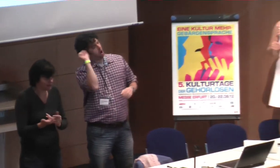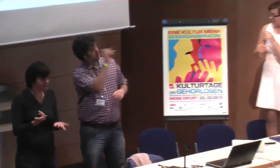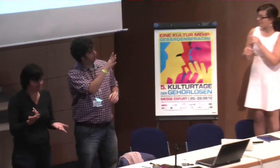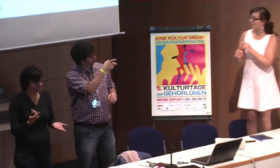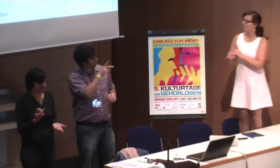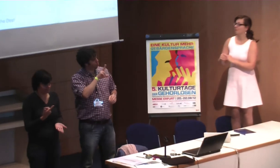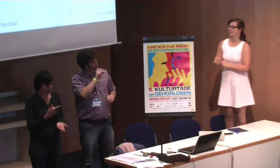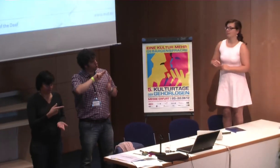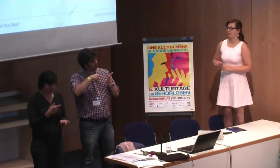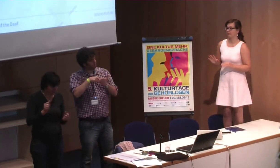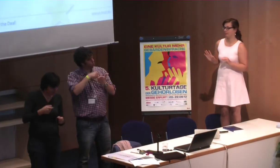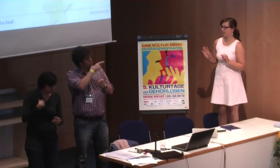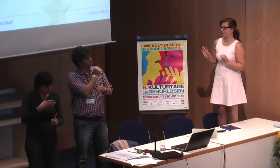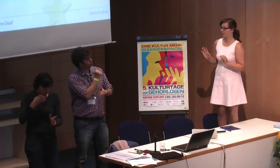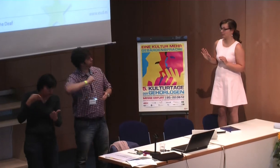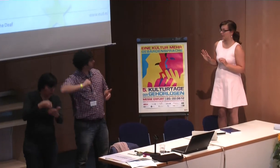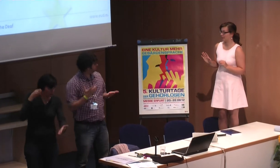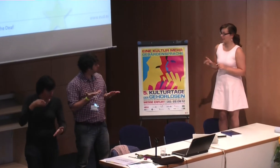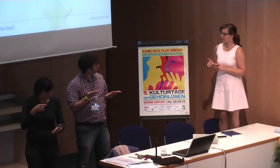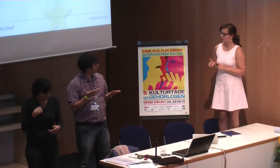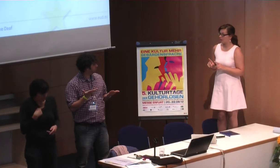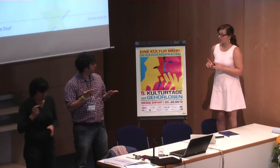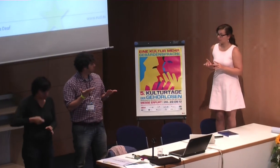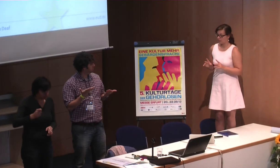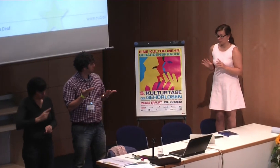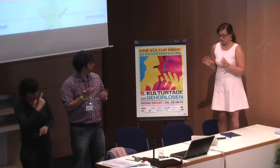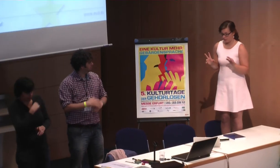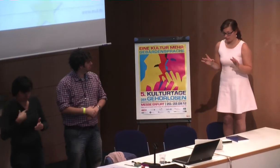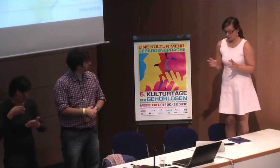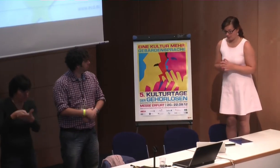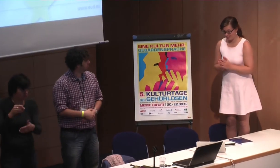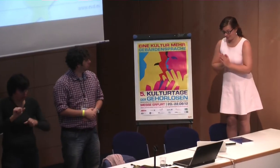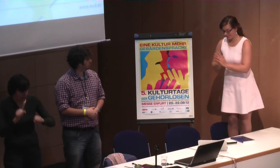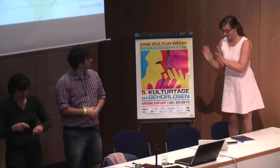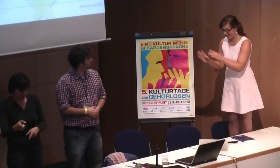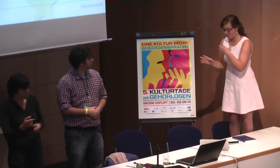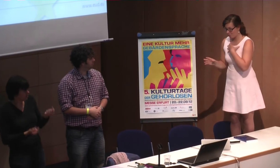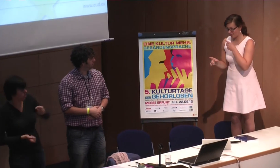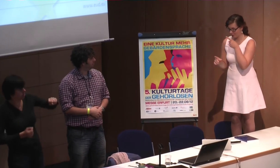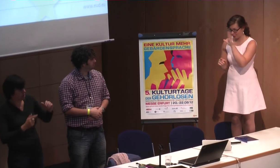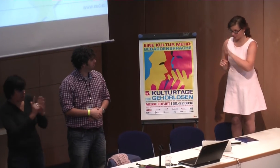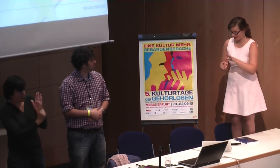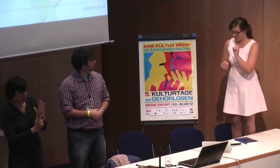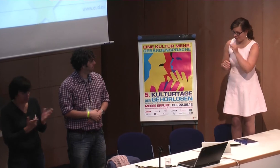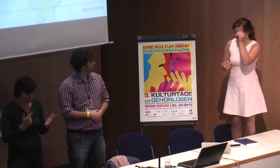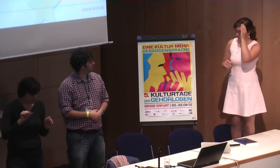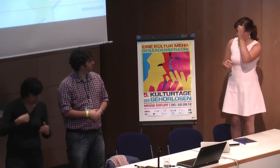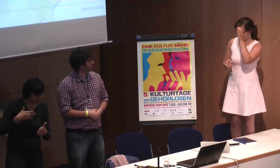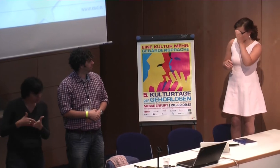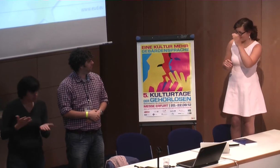Gericht klagen, gibt es da ein Klagerecht auf die Umsetzung dessen, was als Rechte in der UN-Konvention verankert wurde? Also das Problem